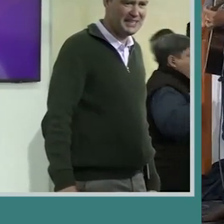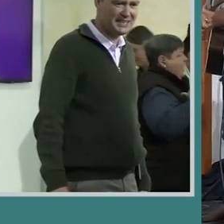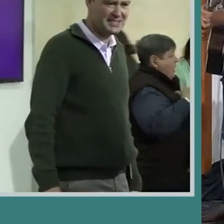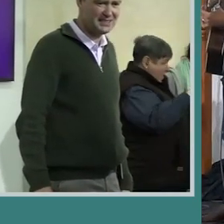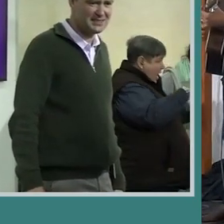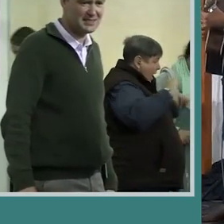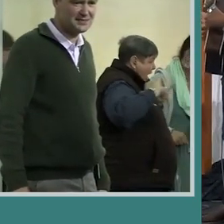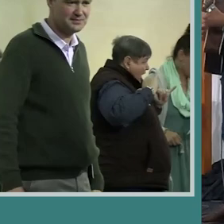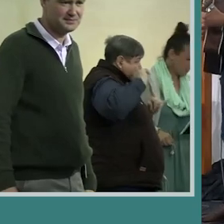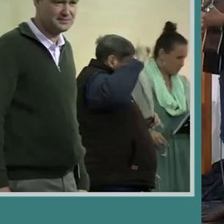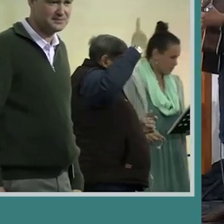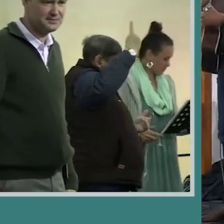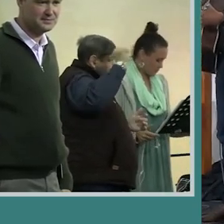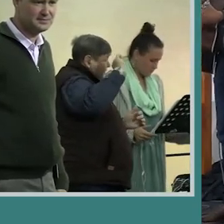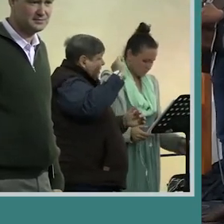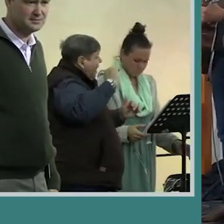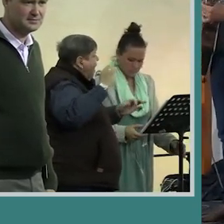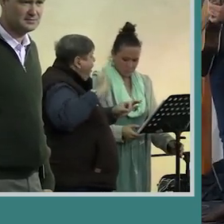vrou geniet jy die jyrese gins